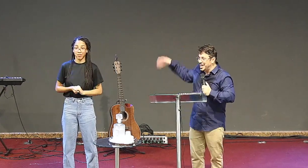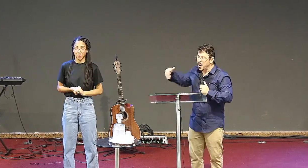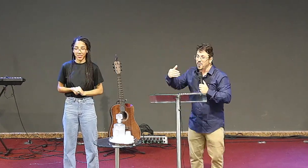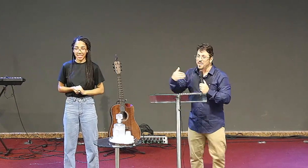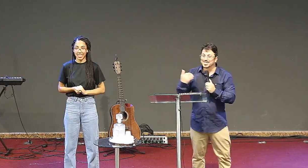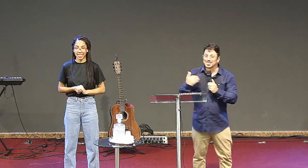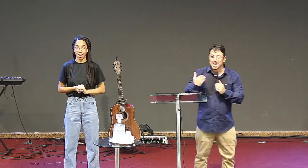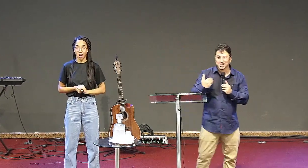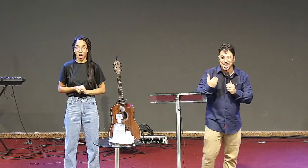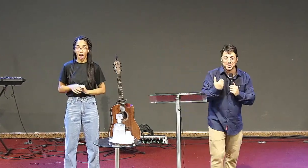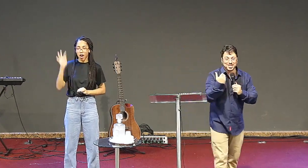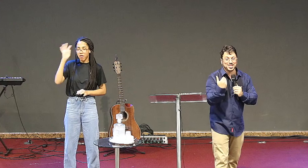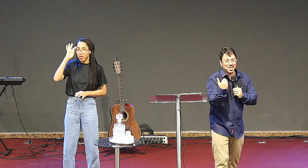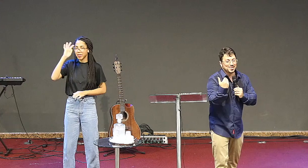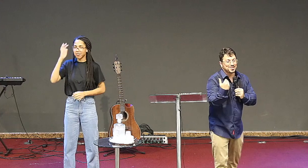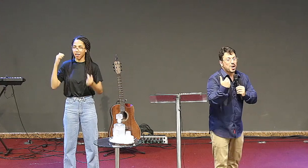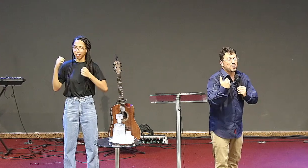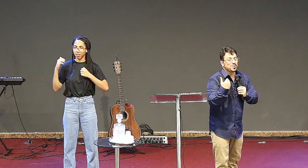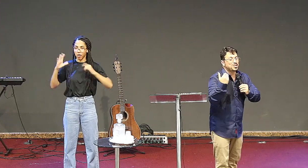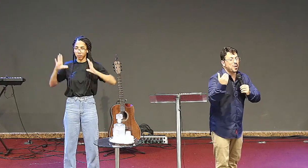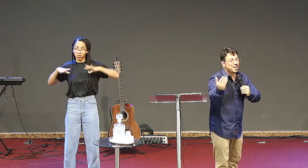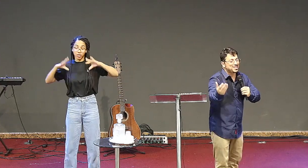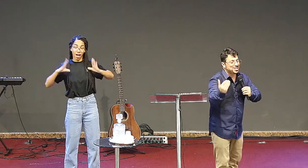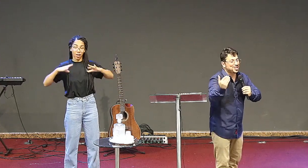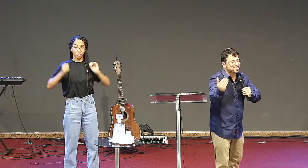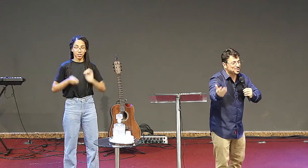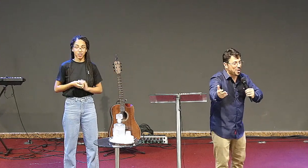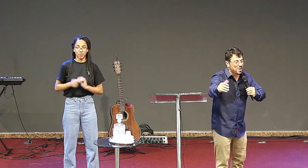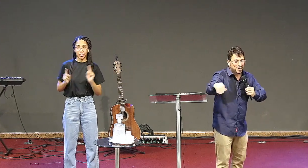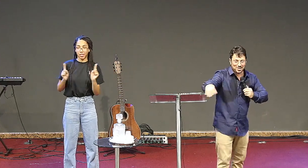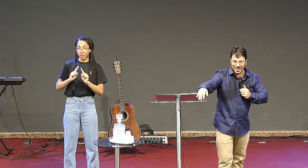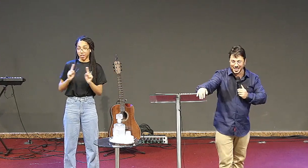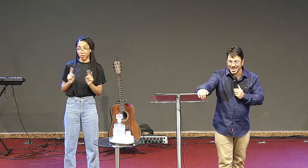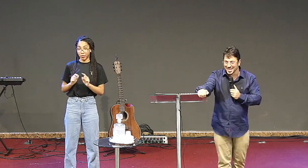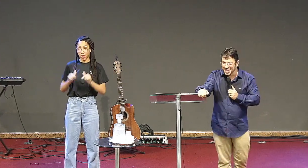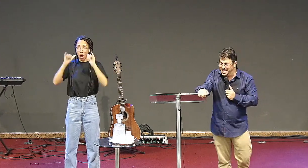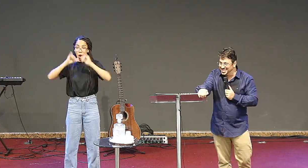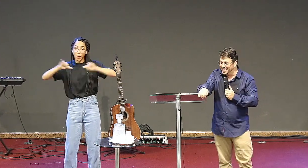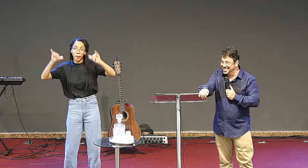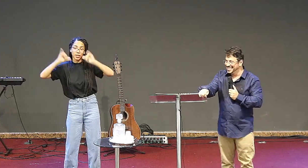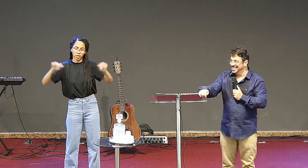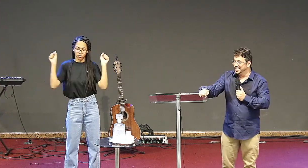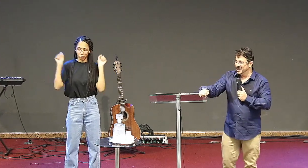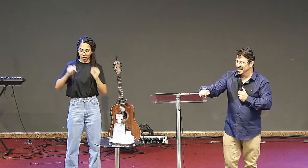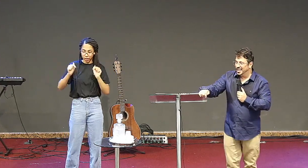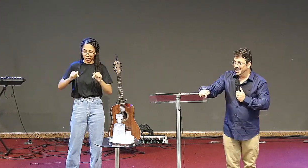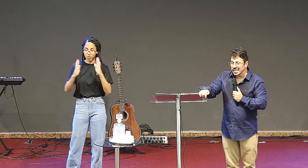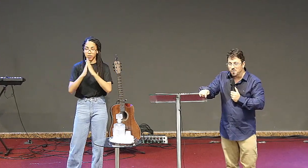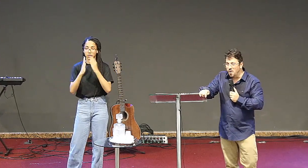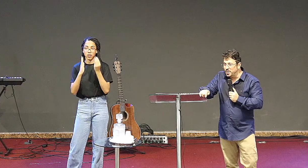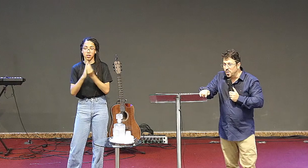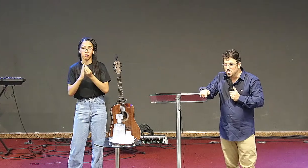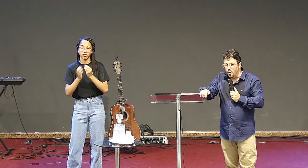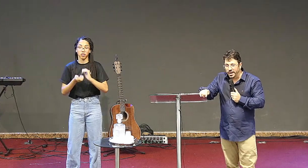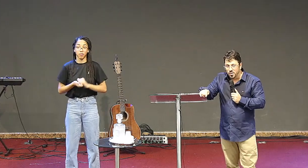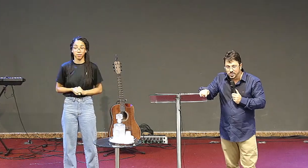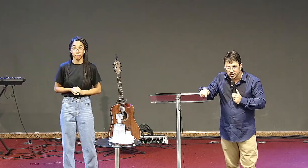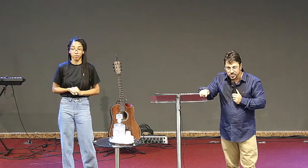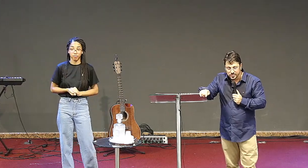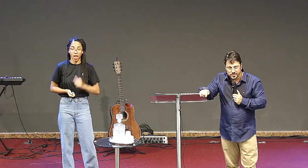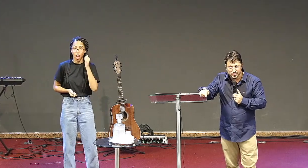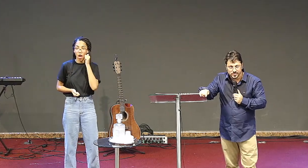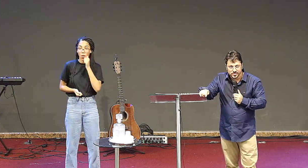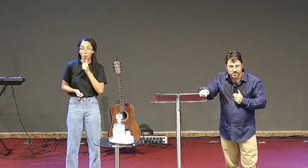asa aí, o mensageiro de Deus, o seu mensageiro, o seu anjo aqui nessa igreja, ele é um homem como qualquer